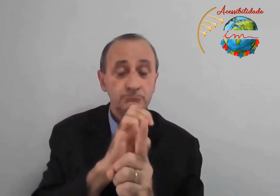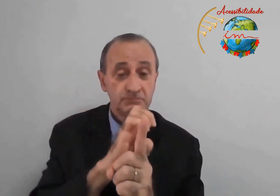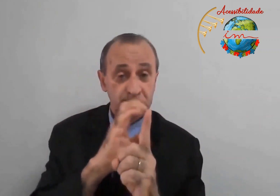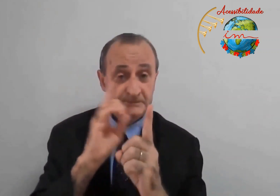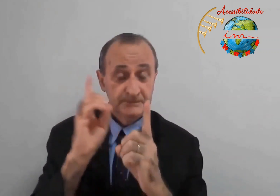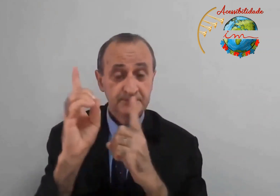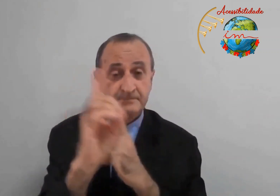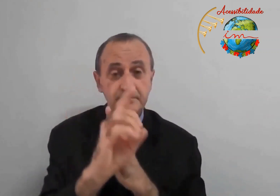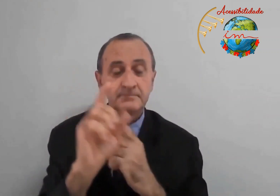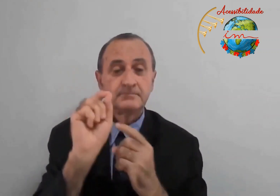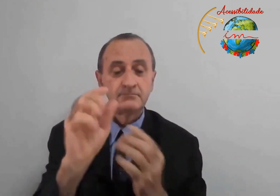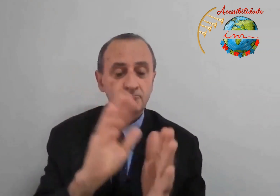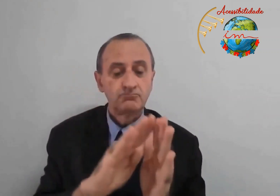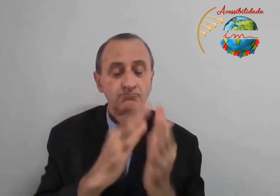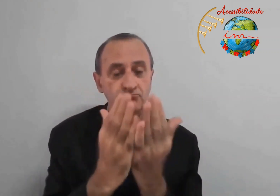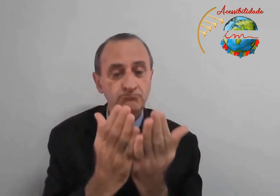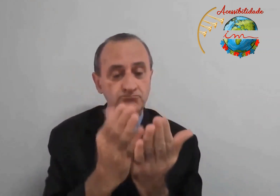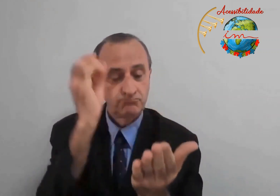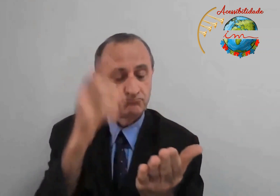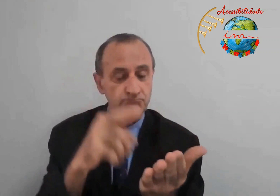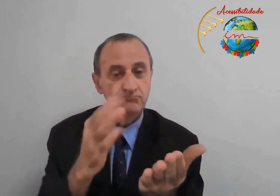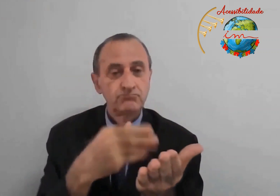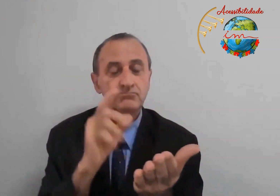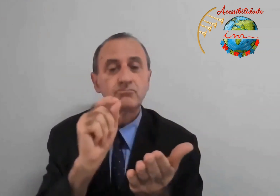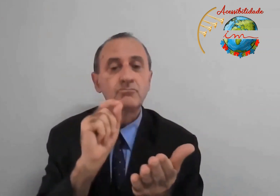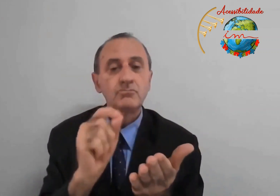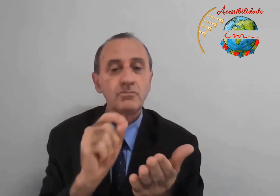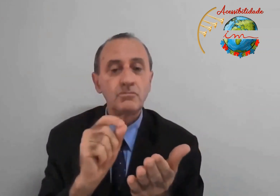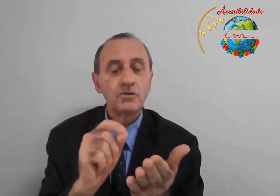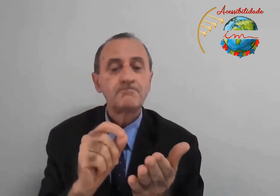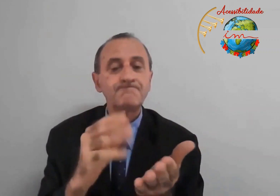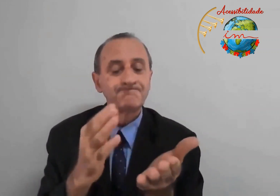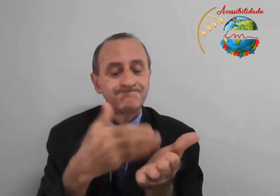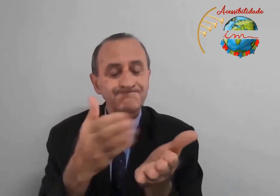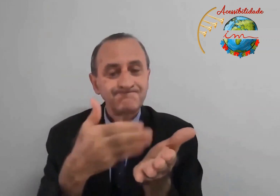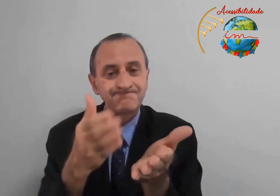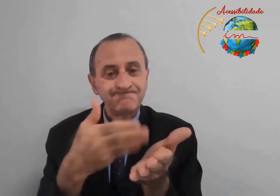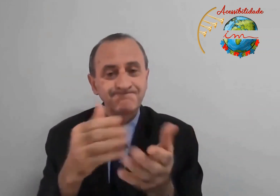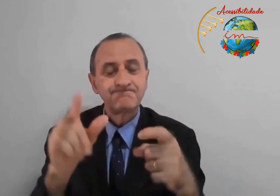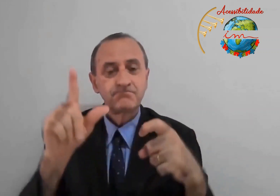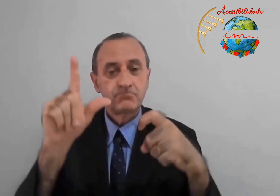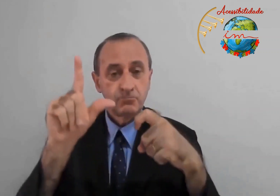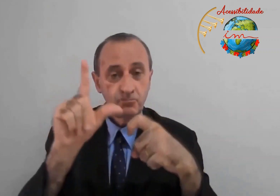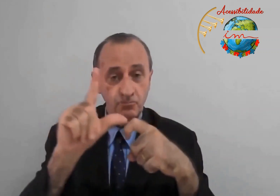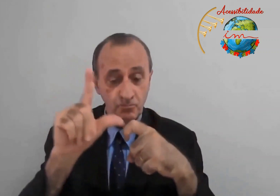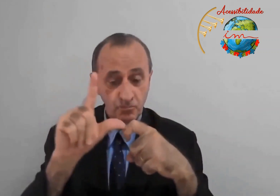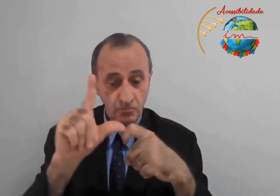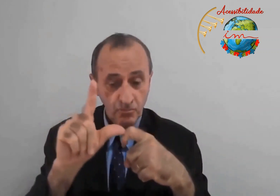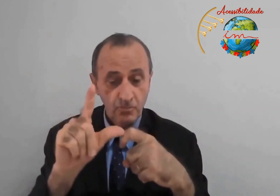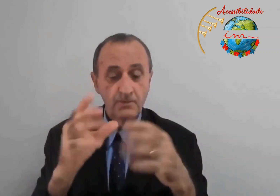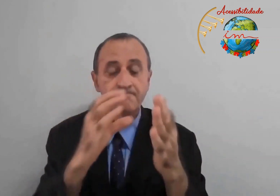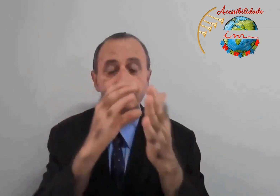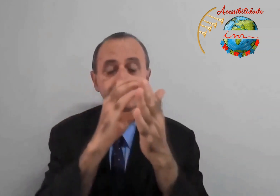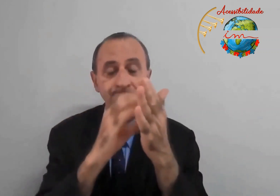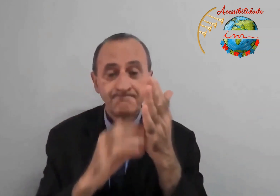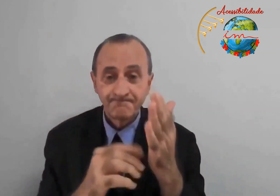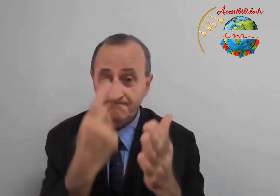No nosso estudo da EBD, da Escola Bíblica Dominical, nós temos estudado no livro, Evangelho de Lucas,